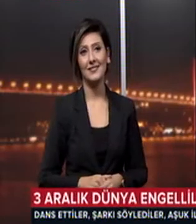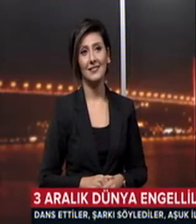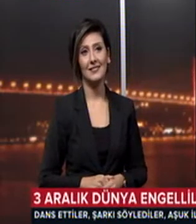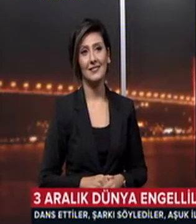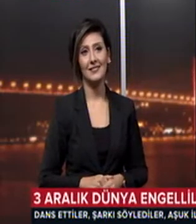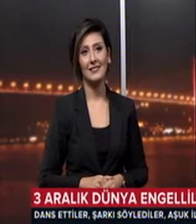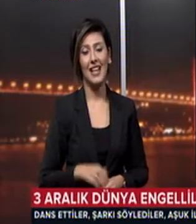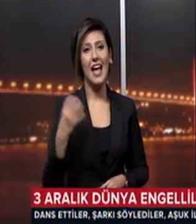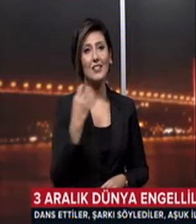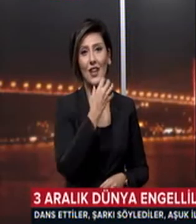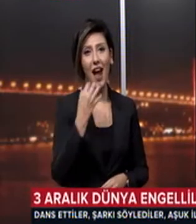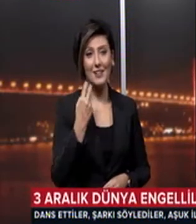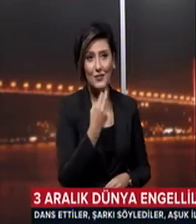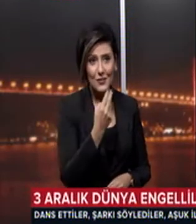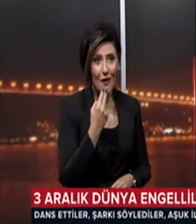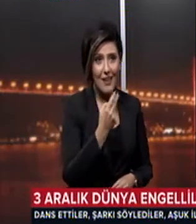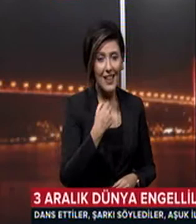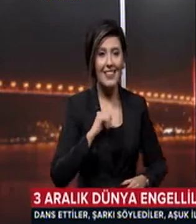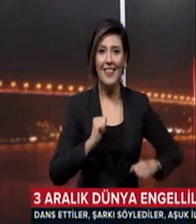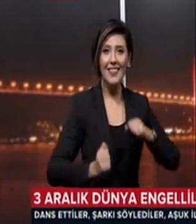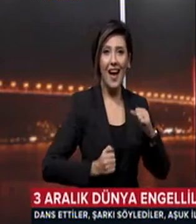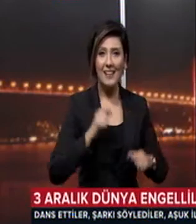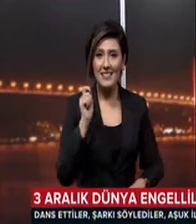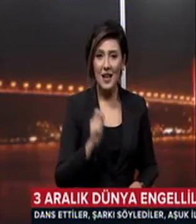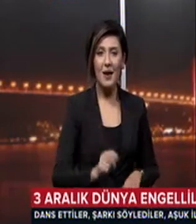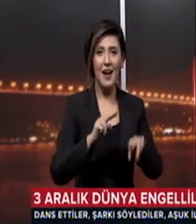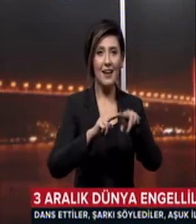Şarkılar söylediler, dans ettiler, karaoke yaptılar